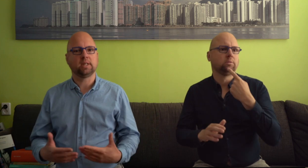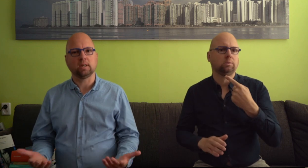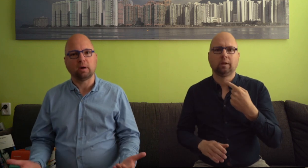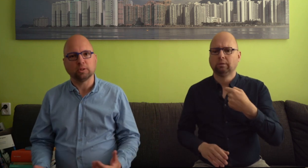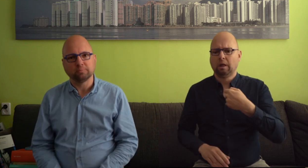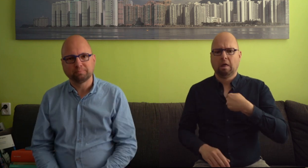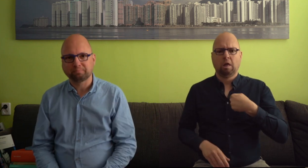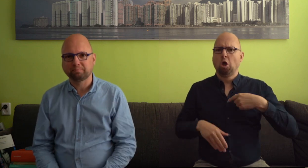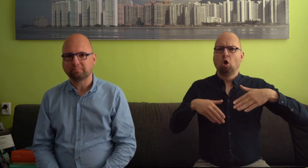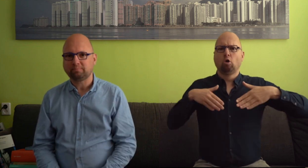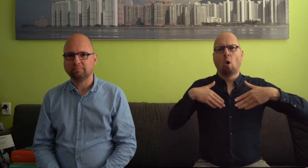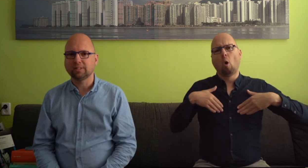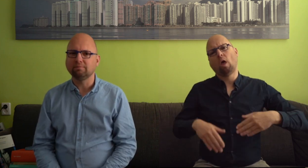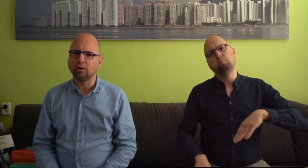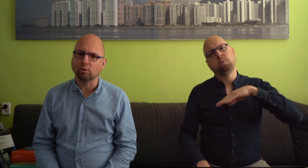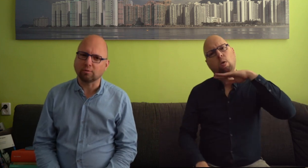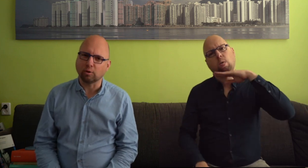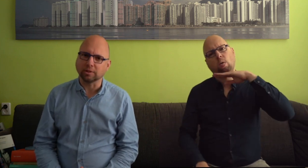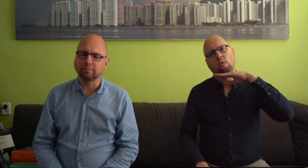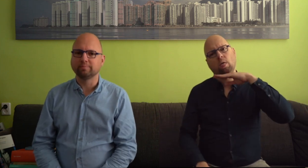Ik zeg maar wat. Willekeurig voorbeeld.